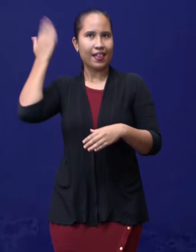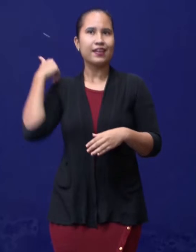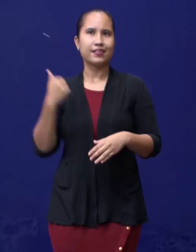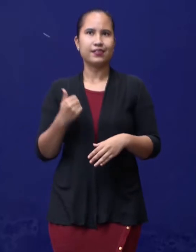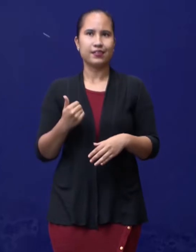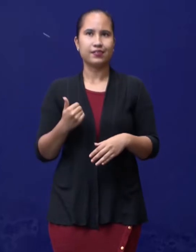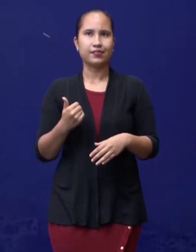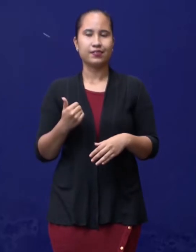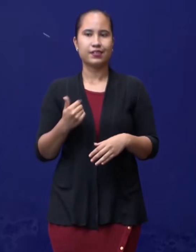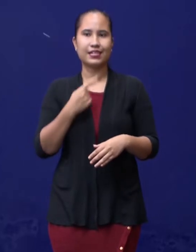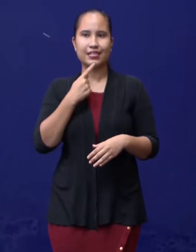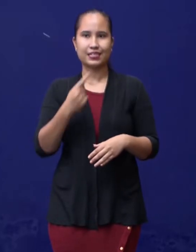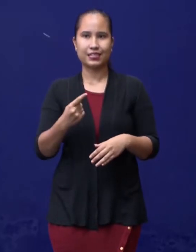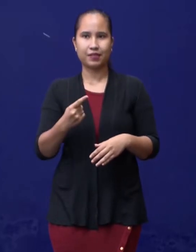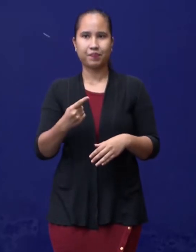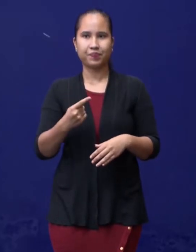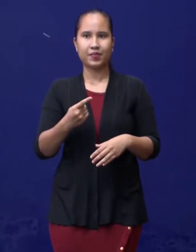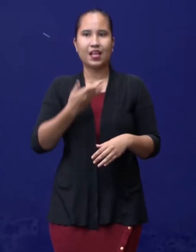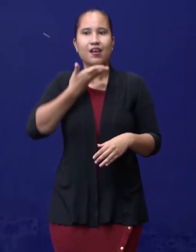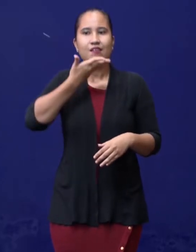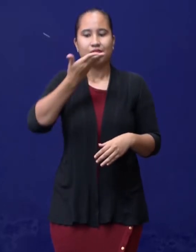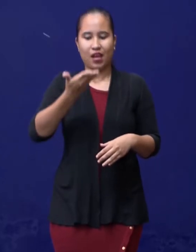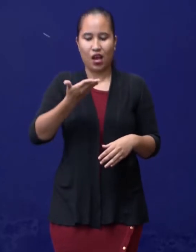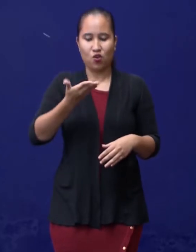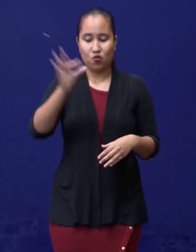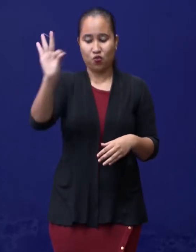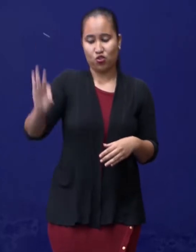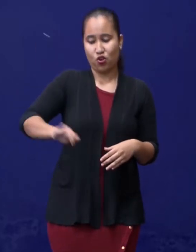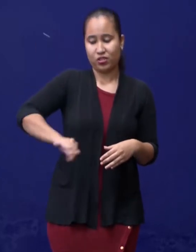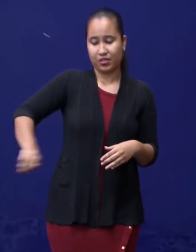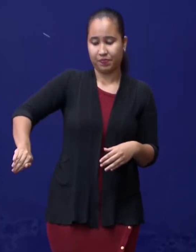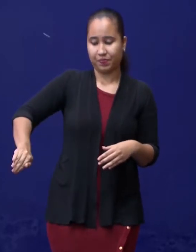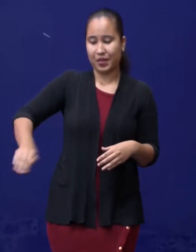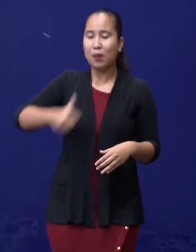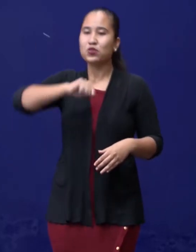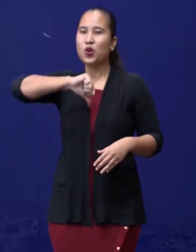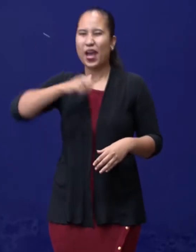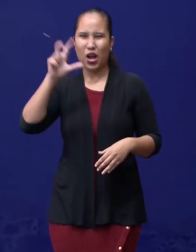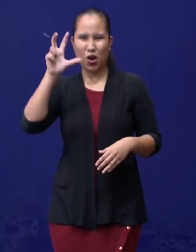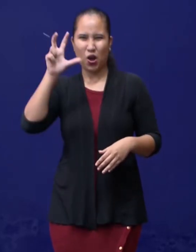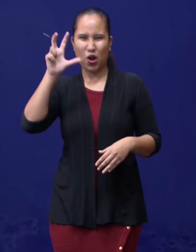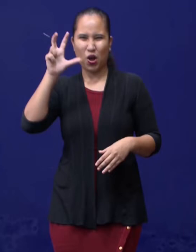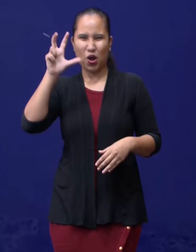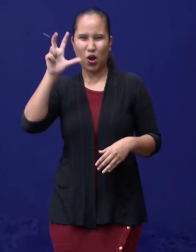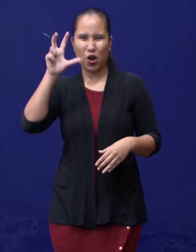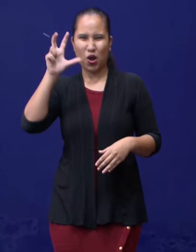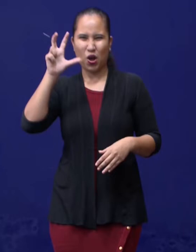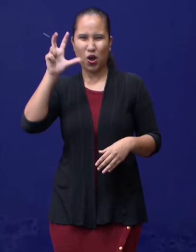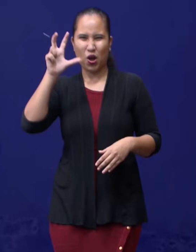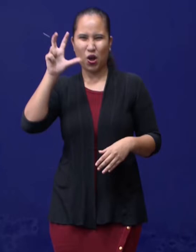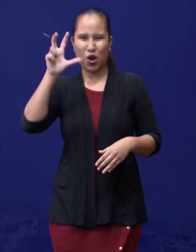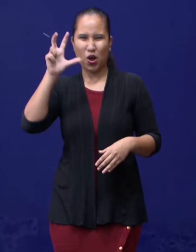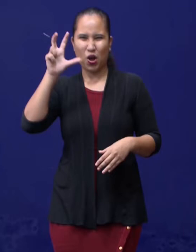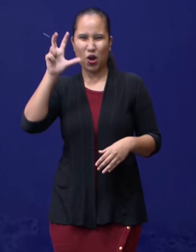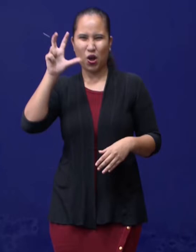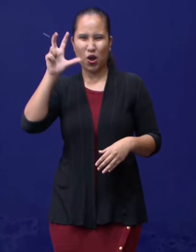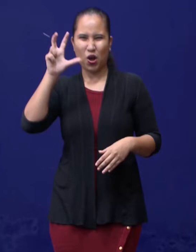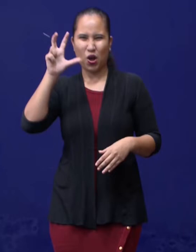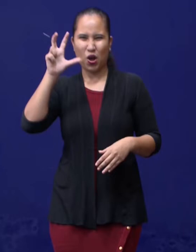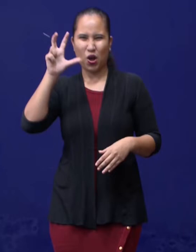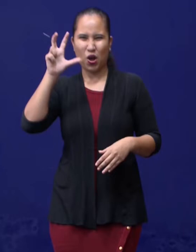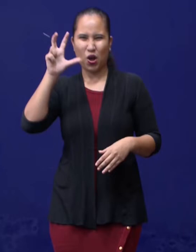aan de gemeenschap aangeboden voor de fouten die tot nu toe zou zijn gemaakt met betrekking tot het repatriëren van